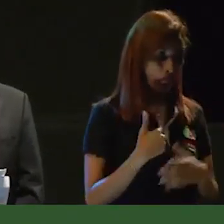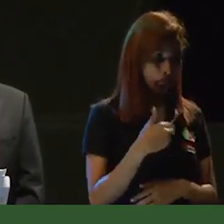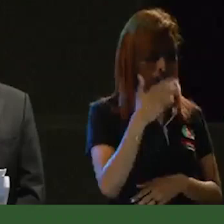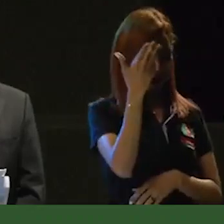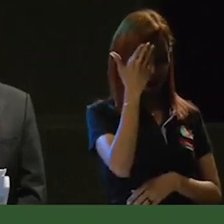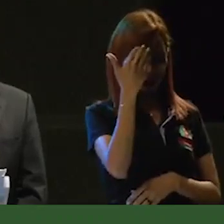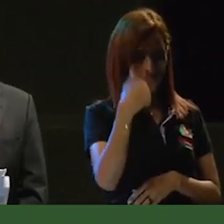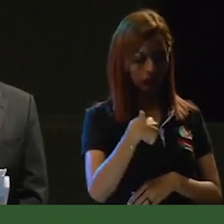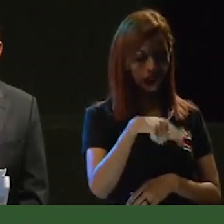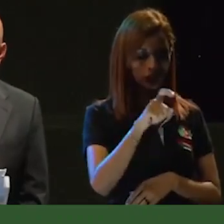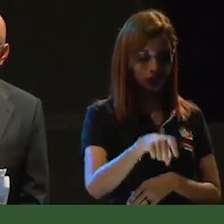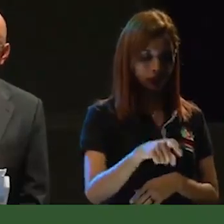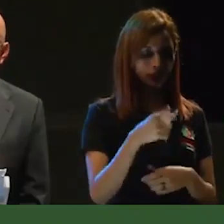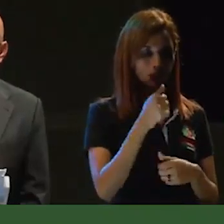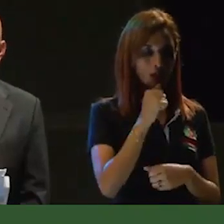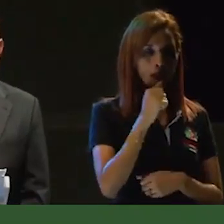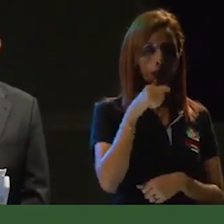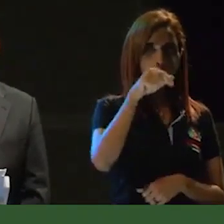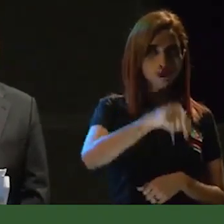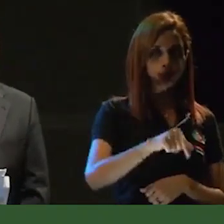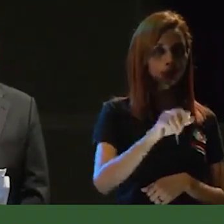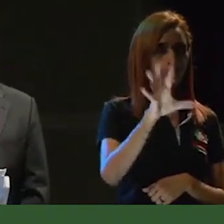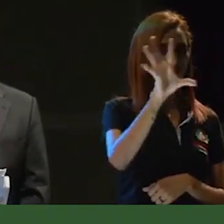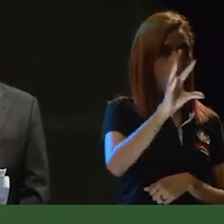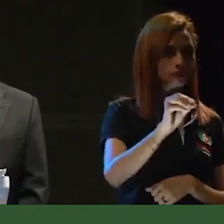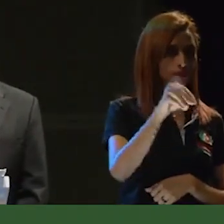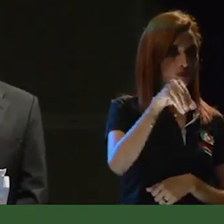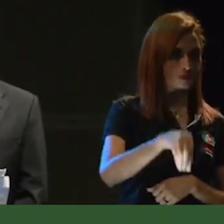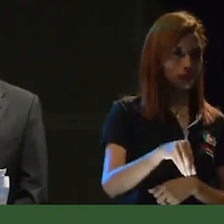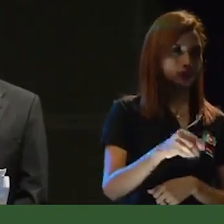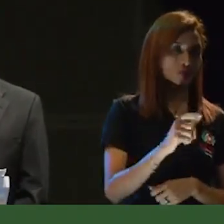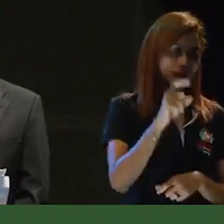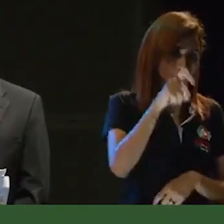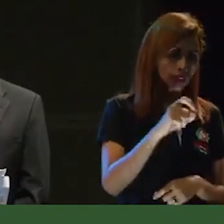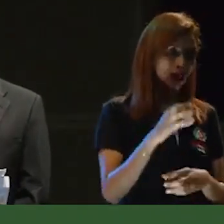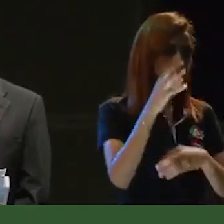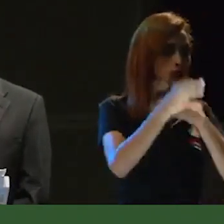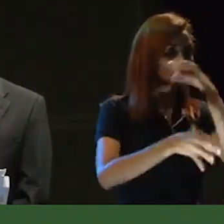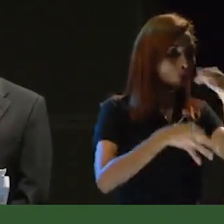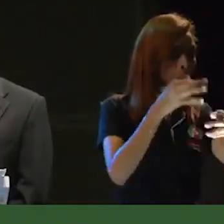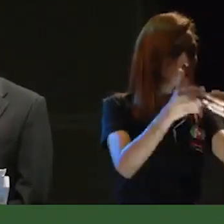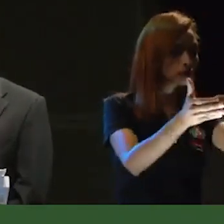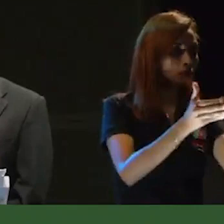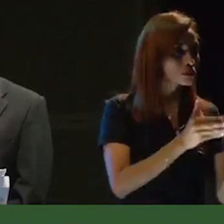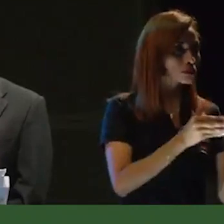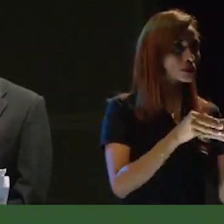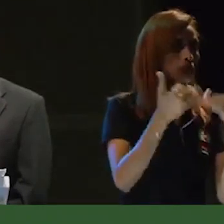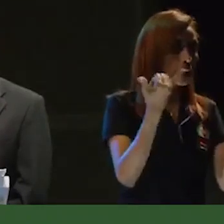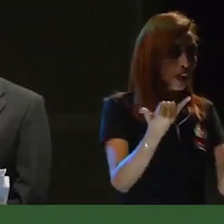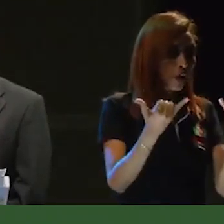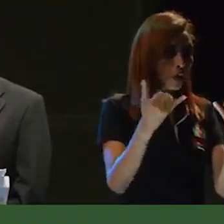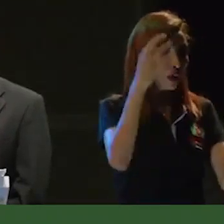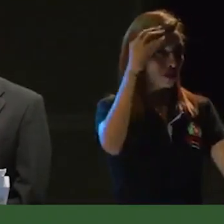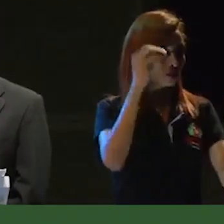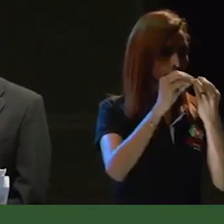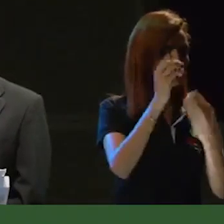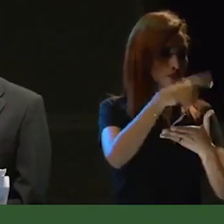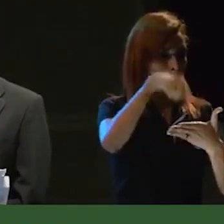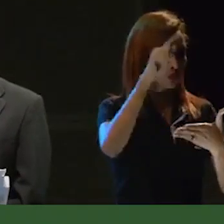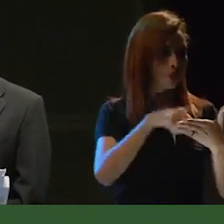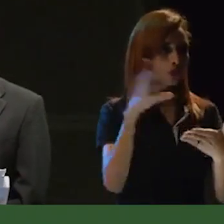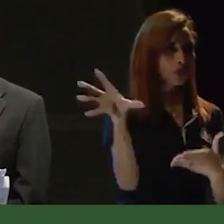aquí de manera abundante en nuestro departamento y que tenemos que proteger de la mejor forma. Hoy que vamos a firmar este pacto, donde nos